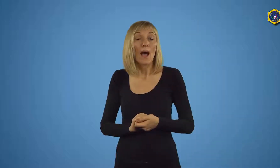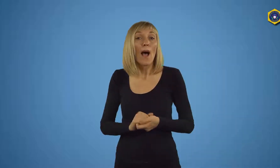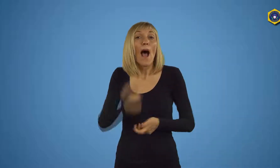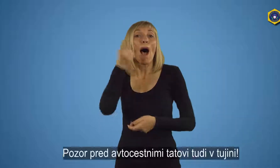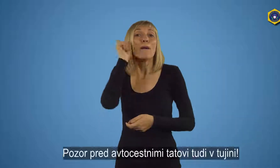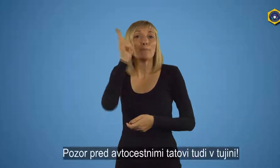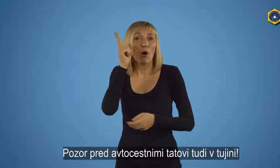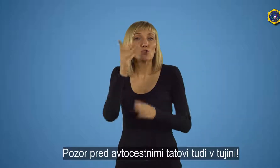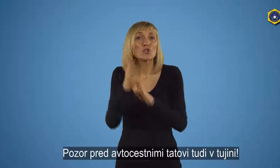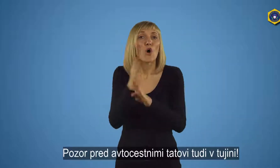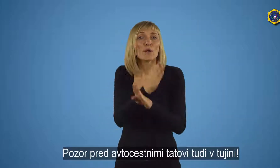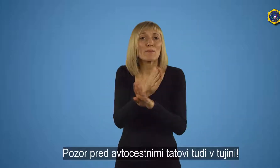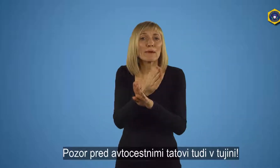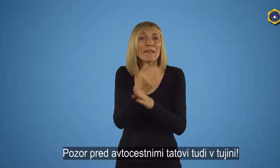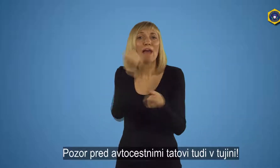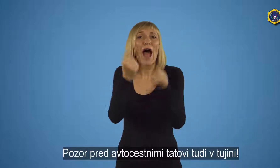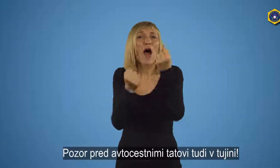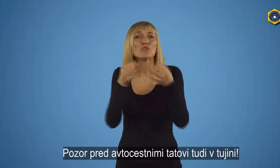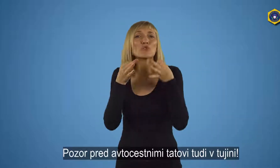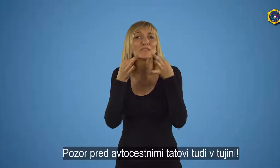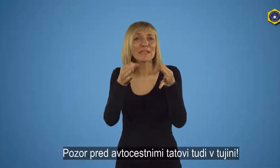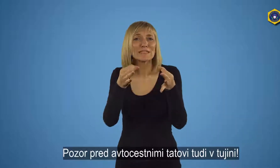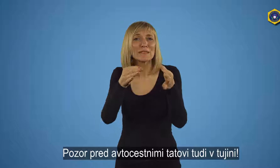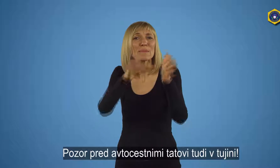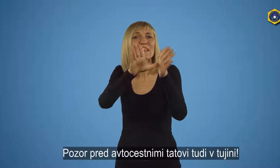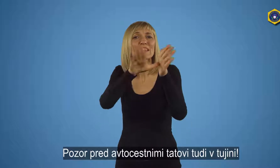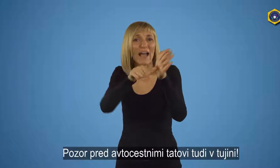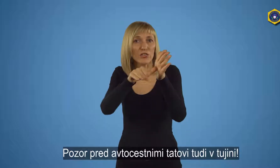Pozor pred avtocestnimi tatovi tudi v tujini